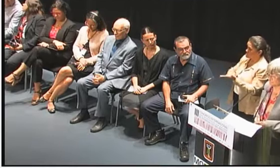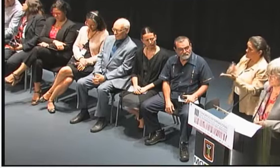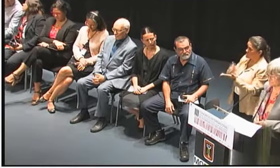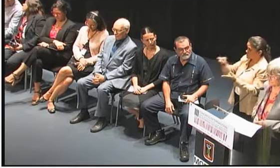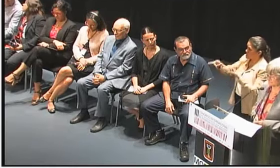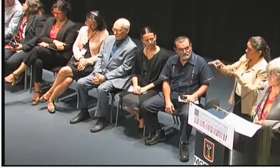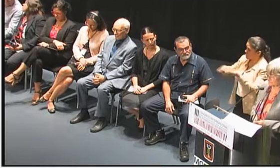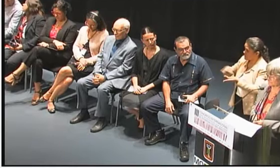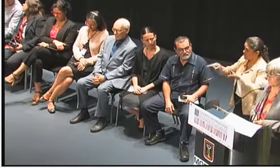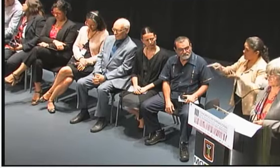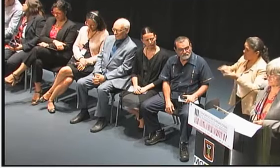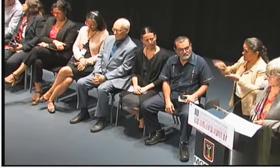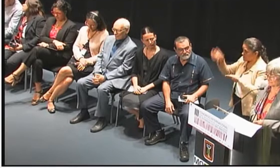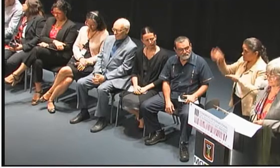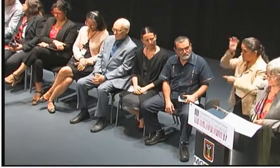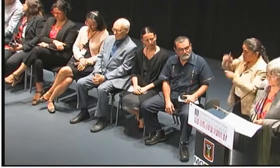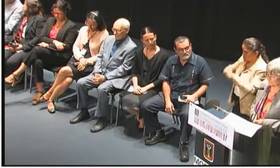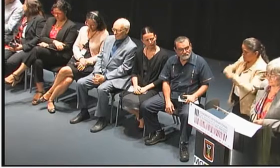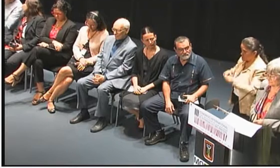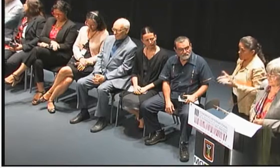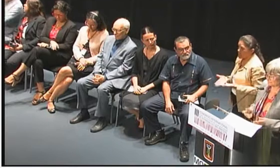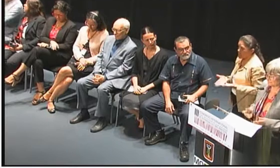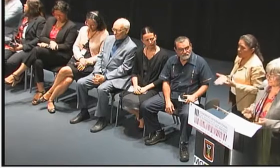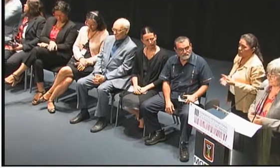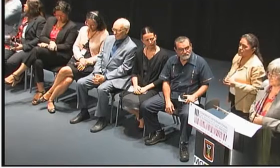culturales.